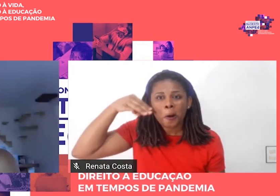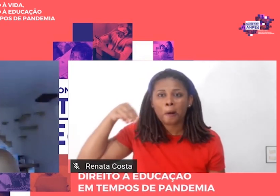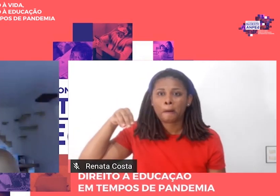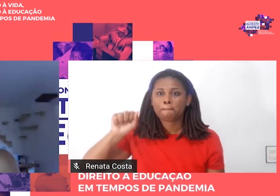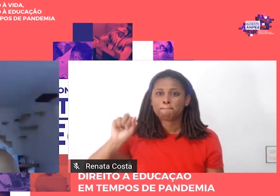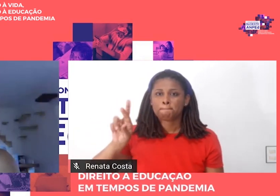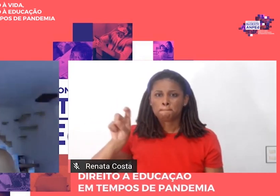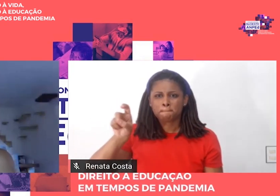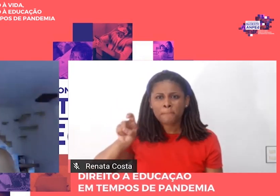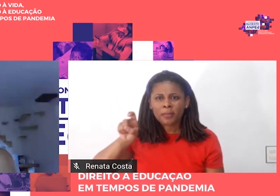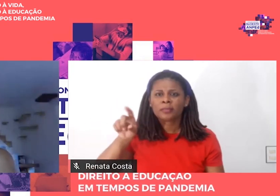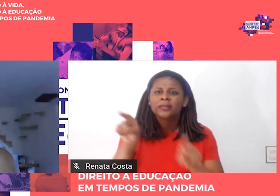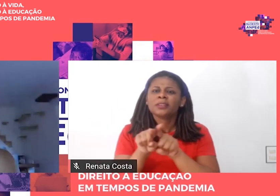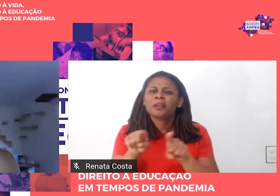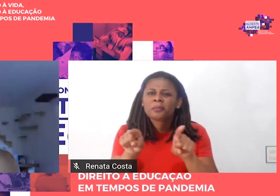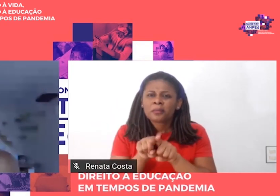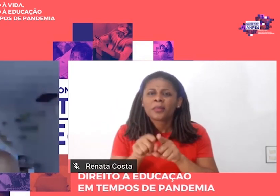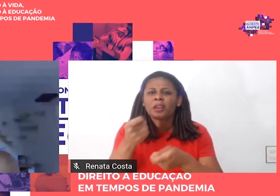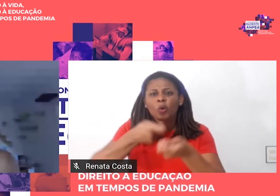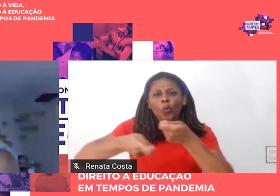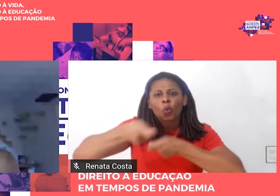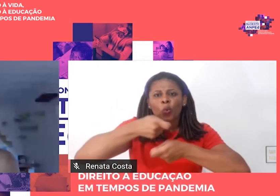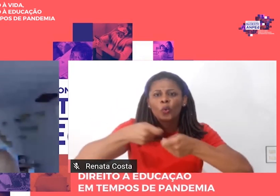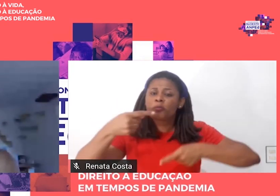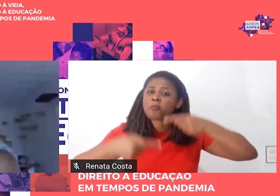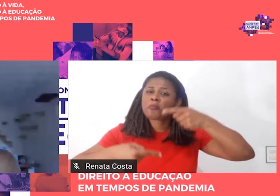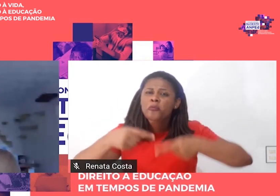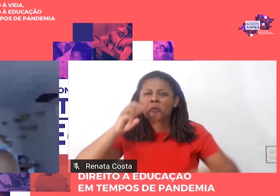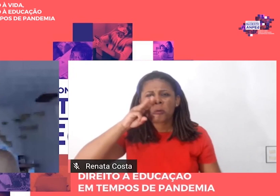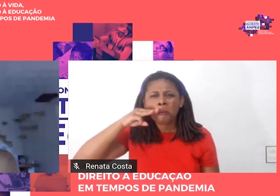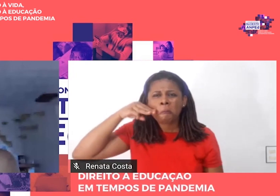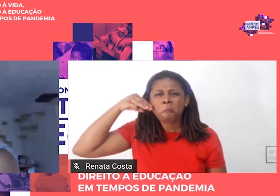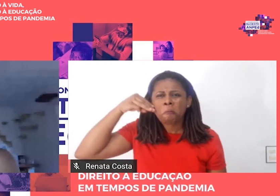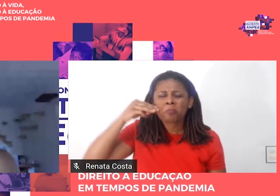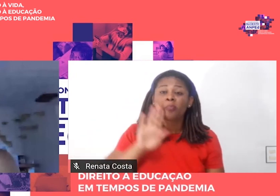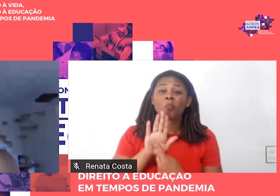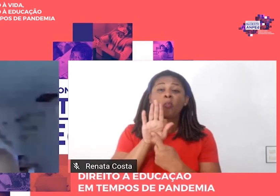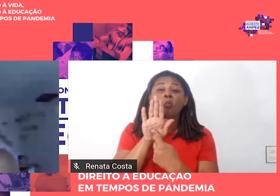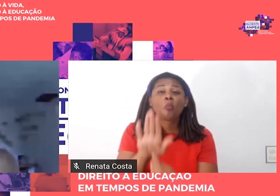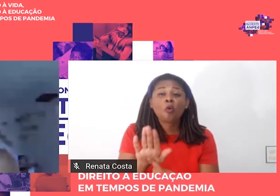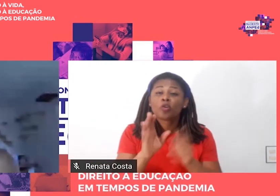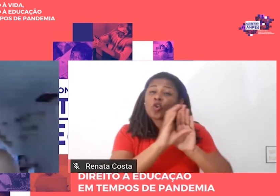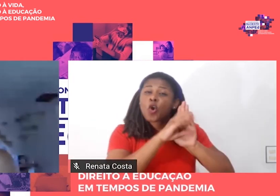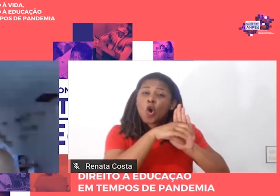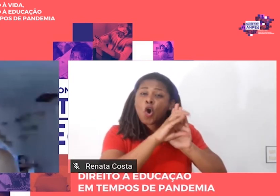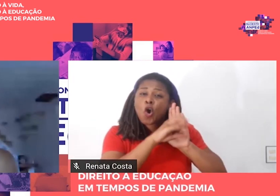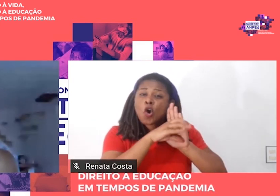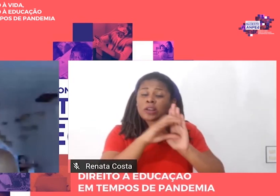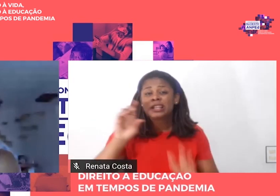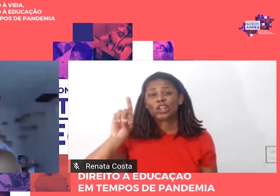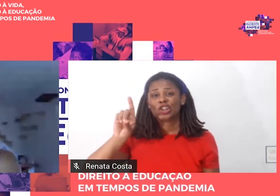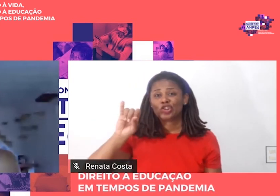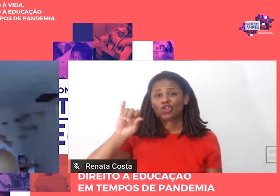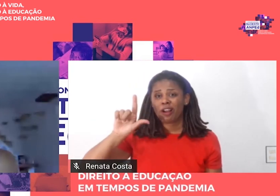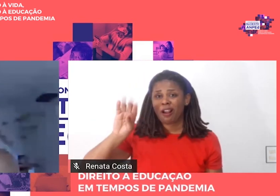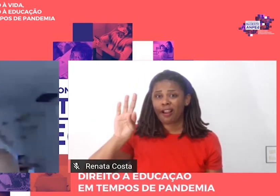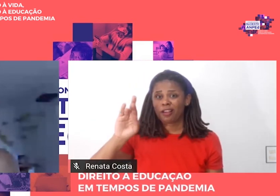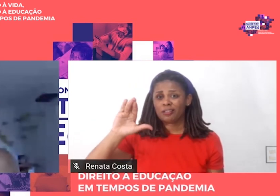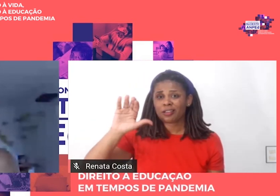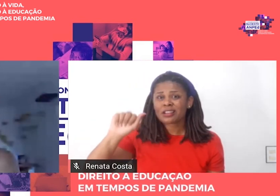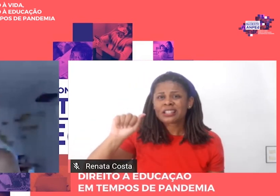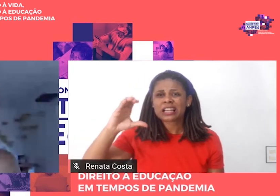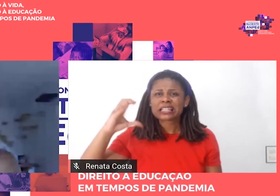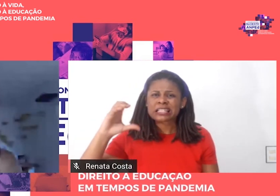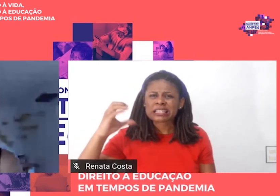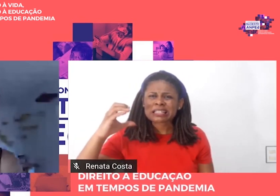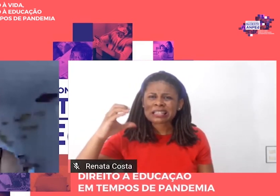política para evidenciar a concepção dialética de ciência que adota, exigindo que seu leitor